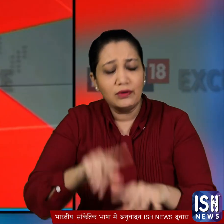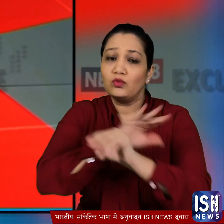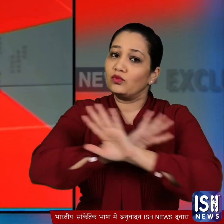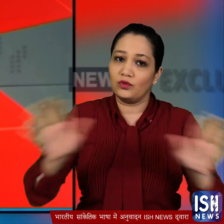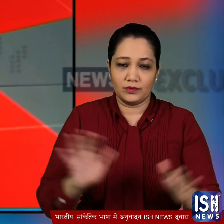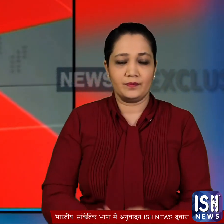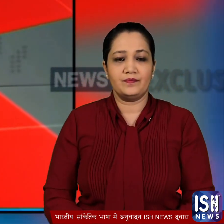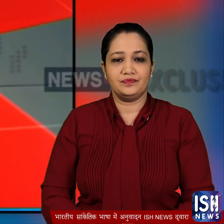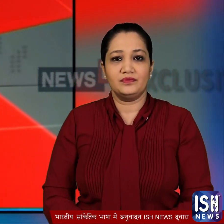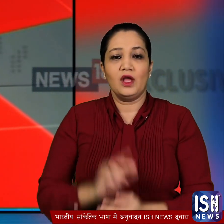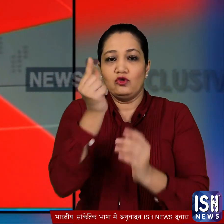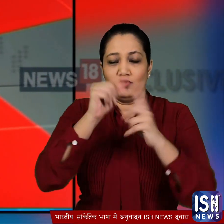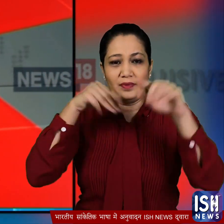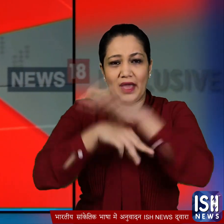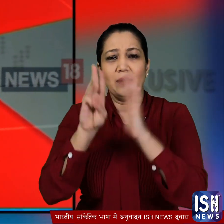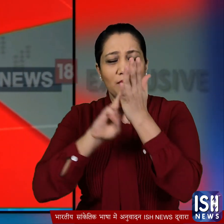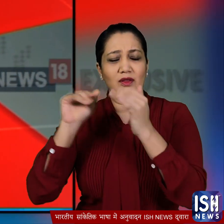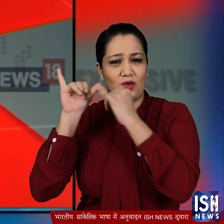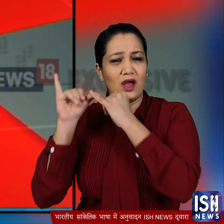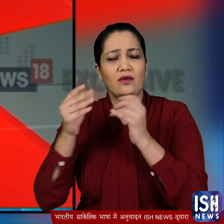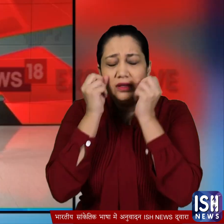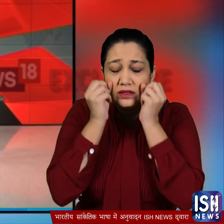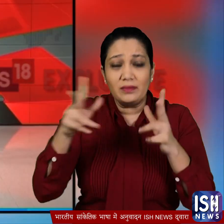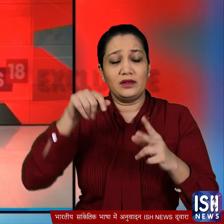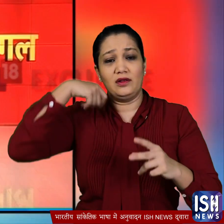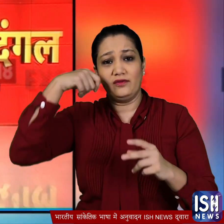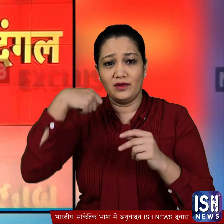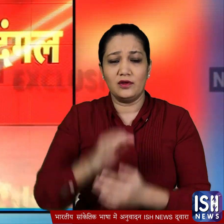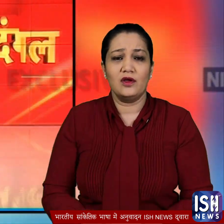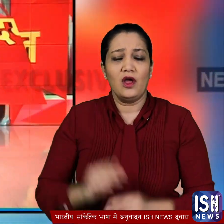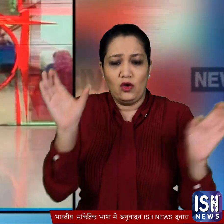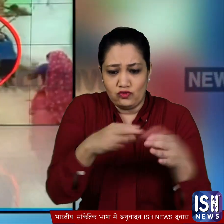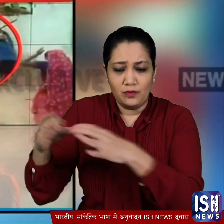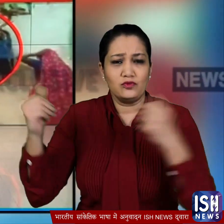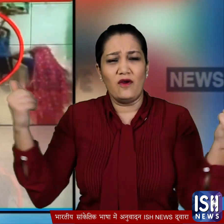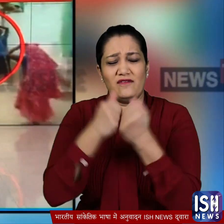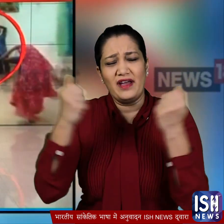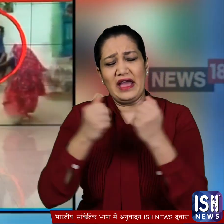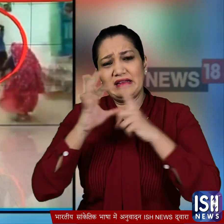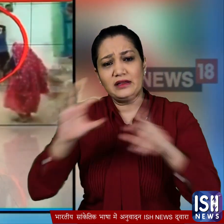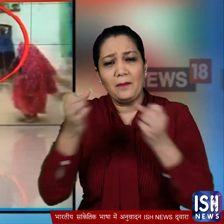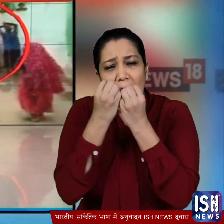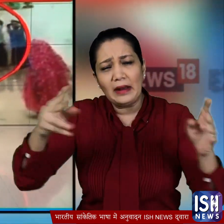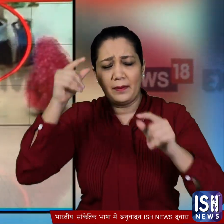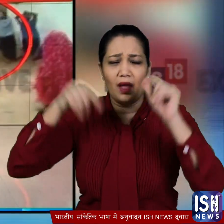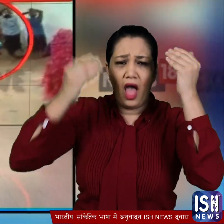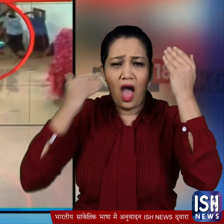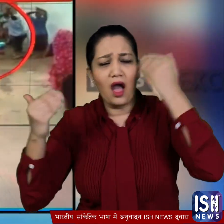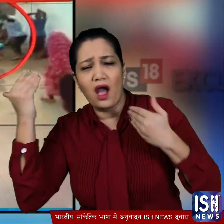प्रदेश के मत्वरा से डरा देने वाली तस्वीरे सामने आई वहां दो पक्षों के बीच हिंसक जड़प हो गई जिसमें कई लोग घायल हो गई बताया गया कि हंगामे की